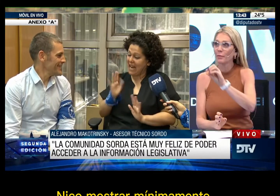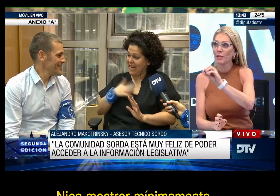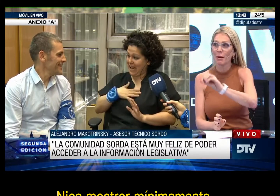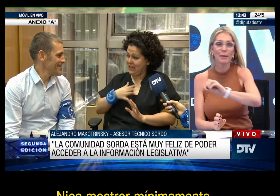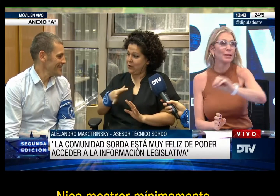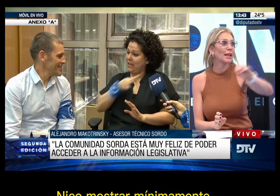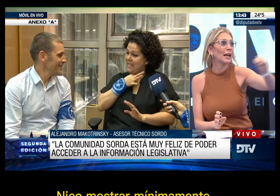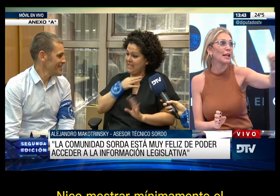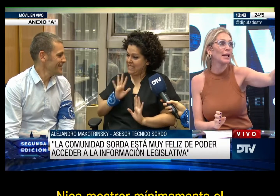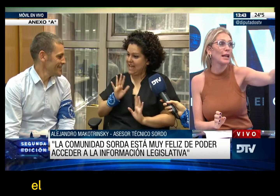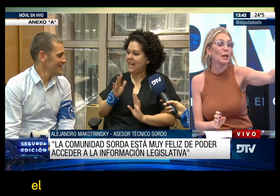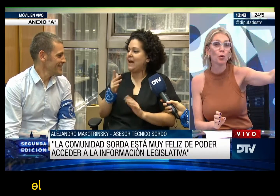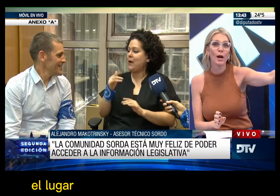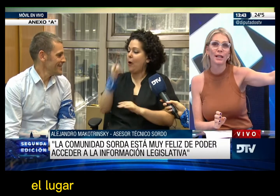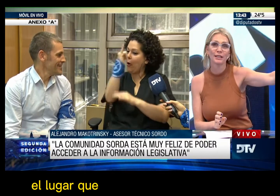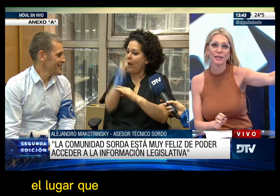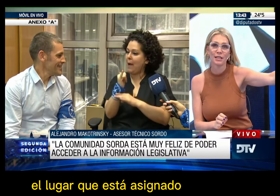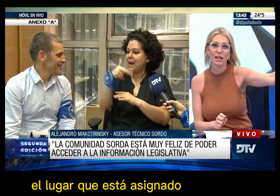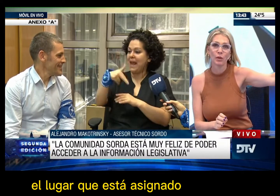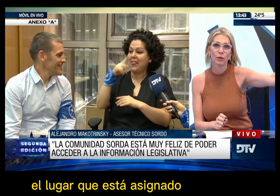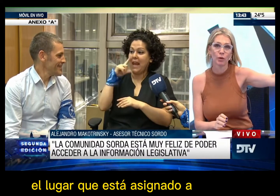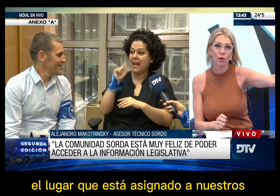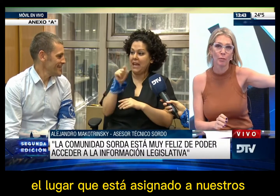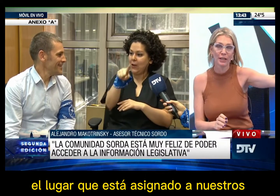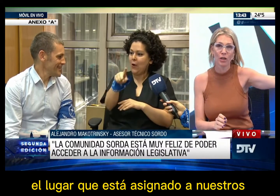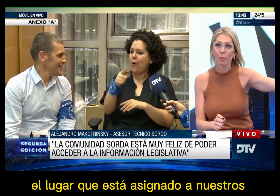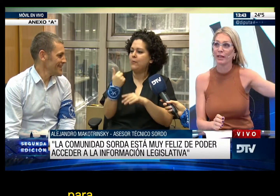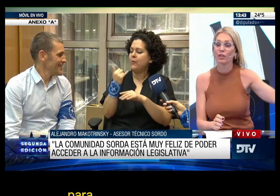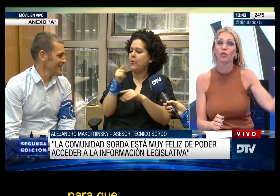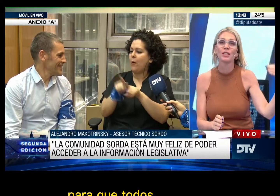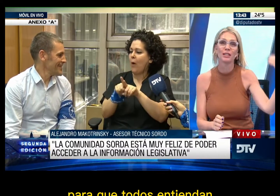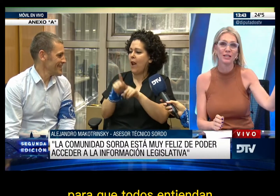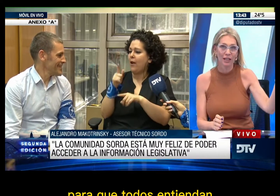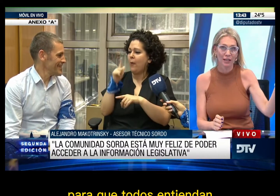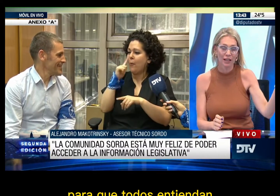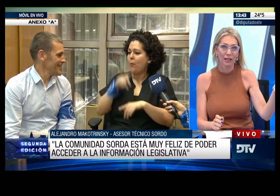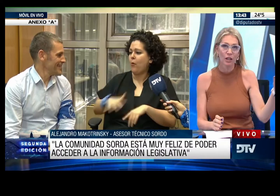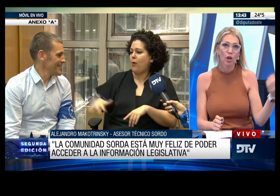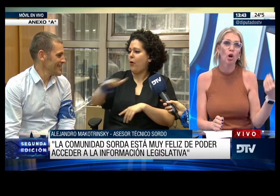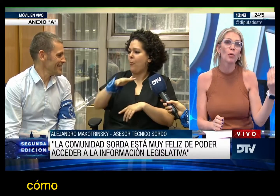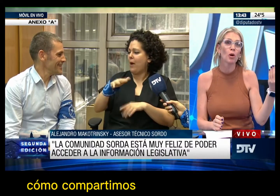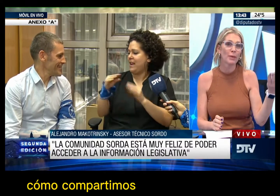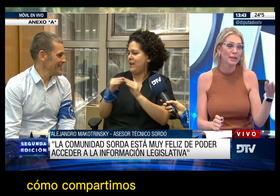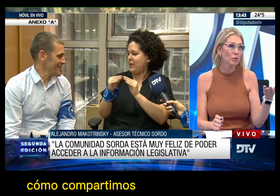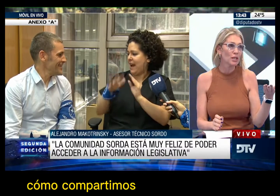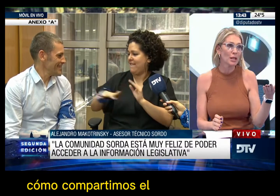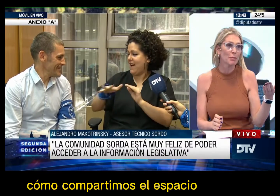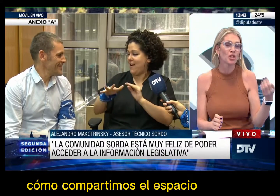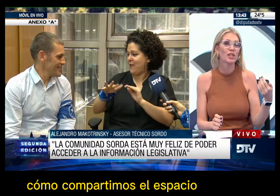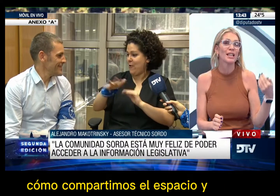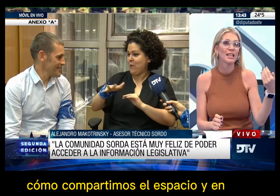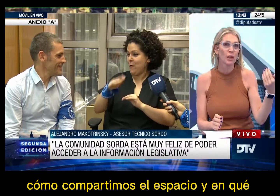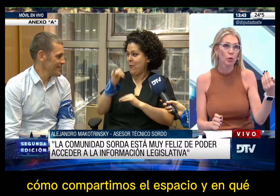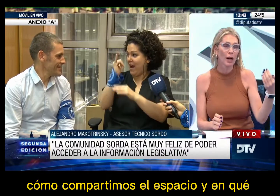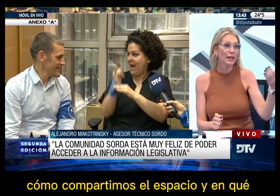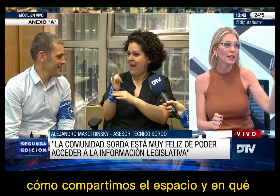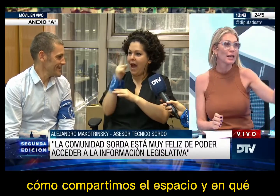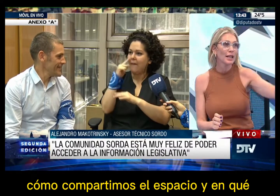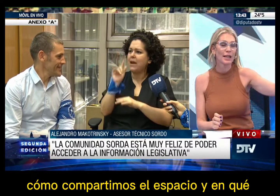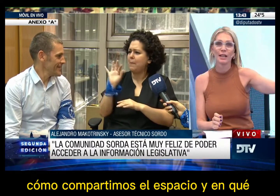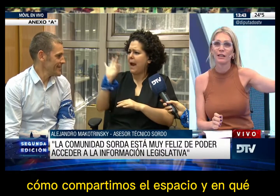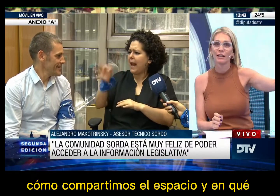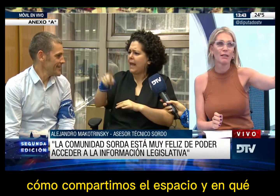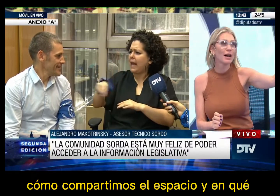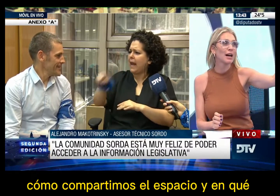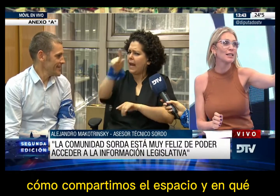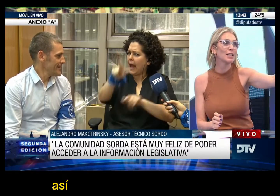mostrar mínimamente el lugar que está asignado a nuestros compañeros para que todos entiendan cómo compartimos el espacio y en qué lugar